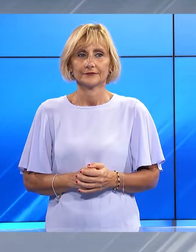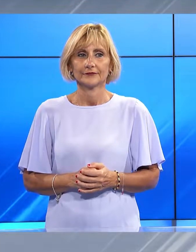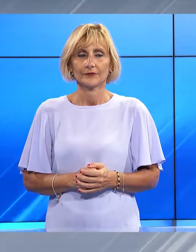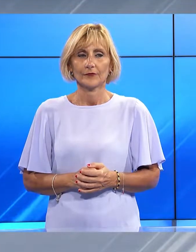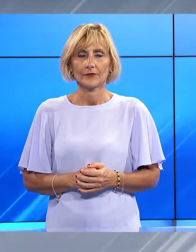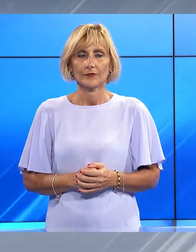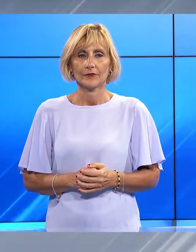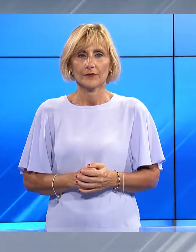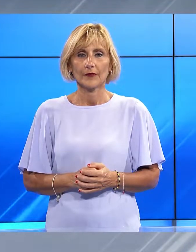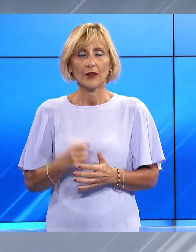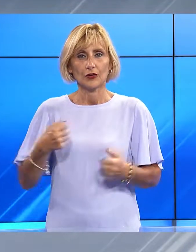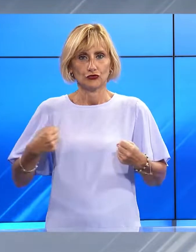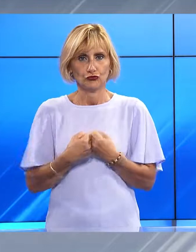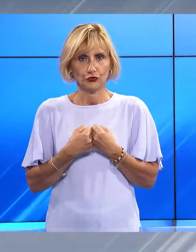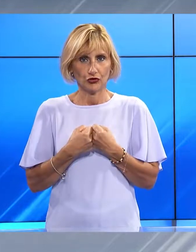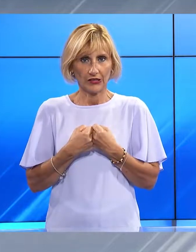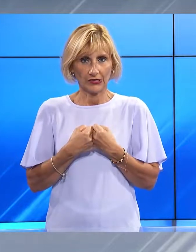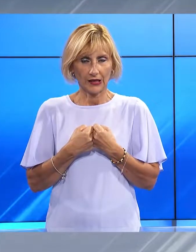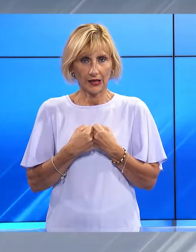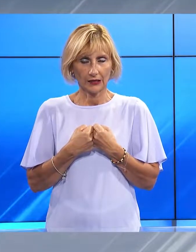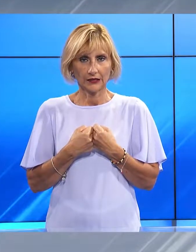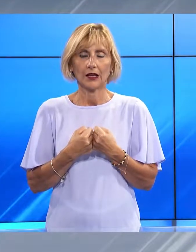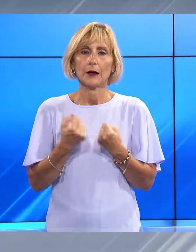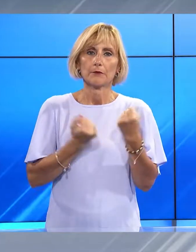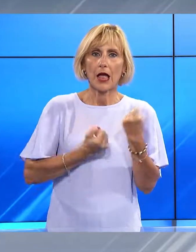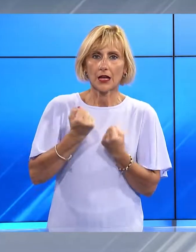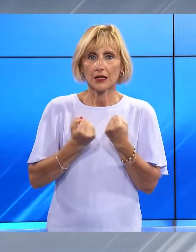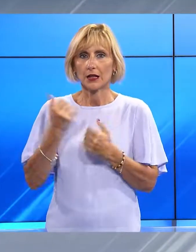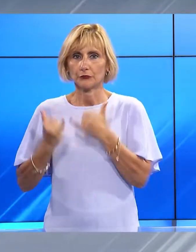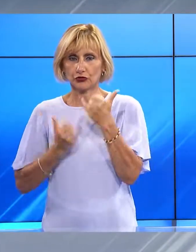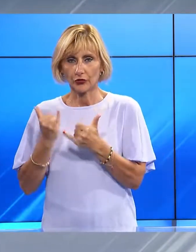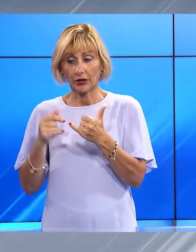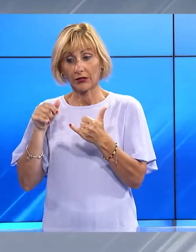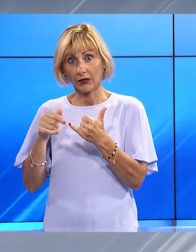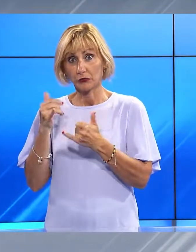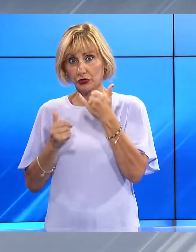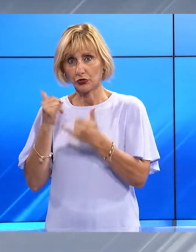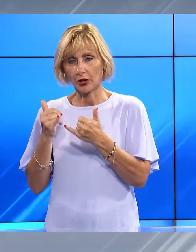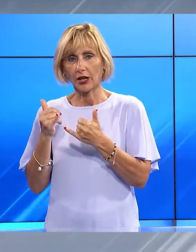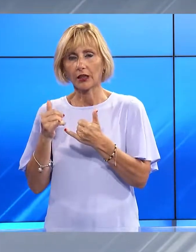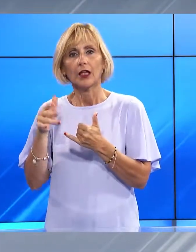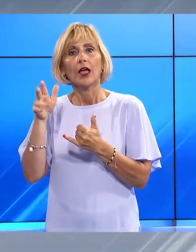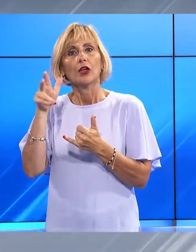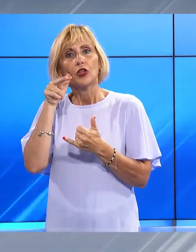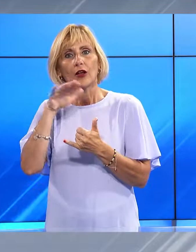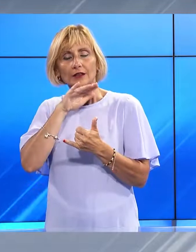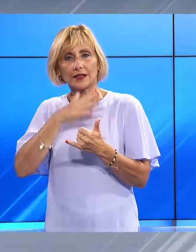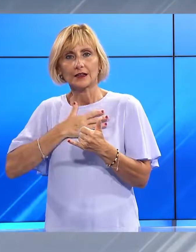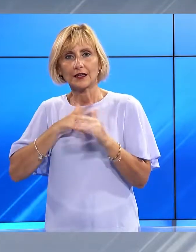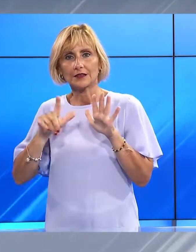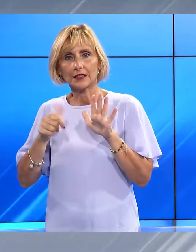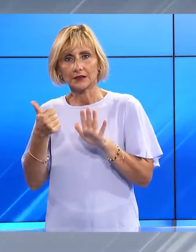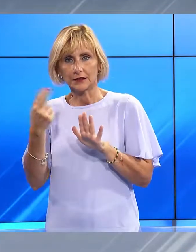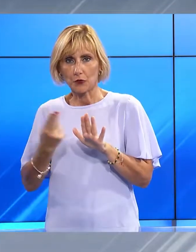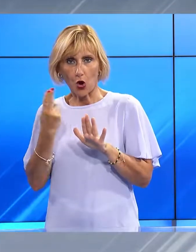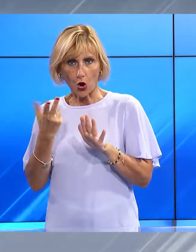More in bici investita da un'auto, tragedia a Pietrasanta, alle porte del centro storico, un'anziana di 76 anni morta dopo